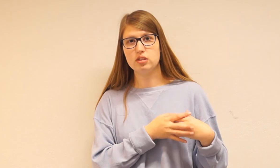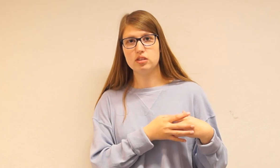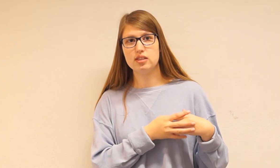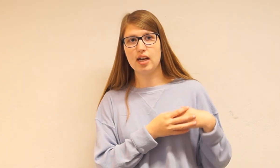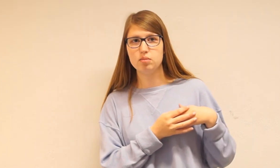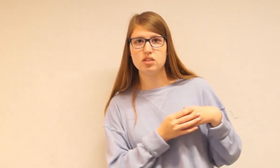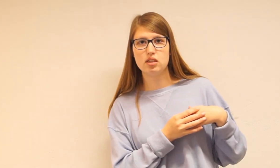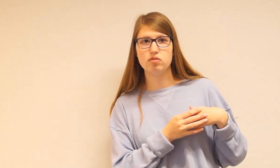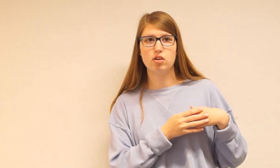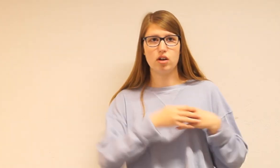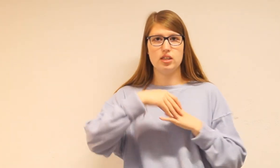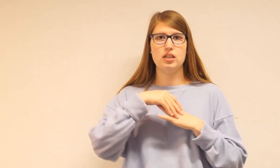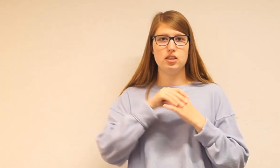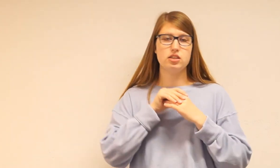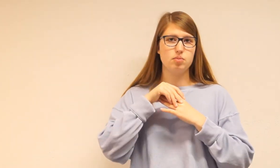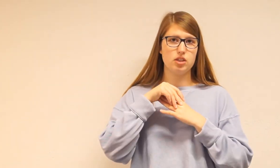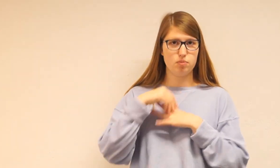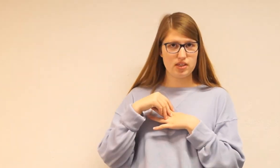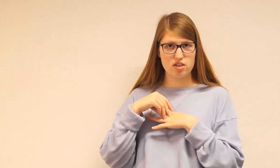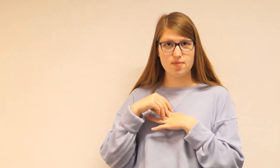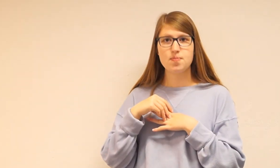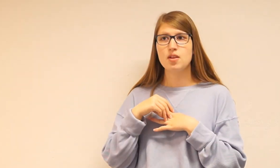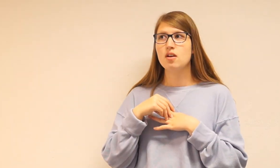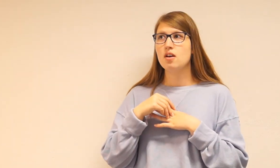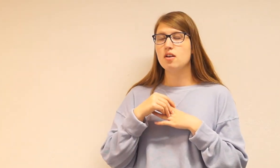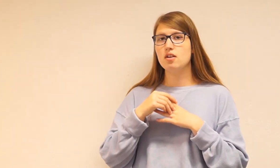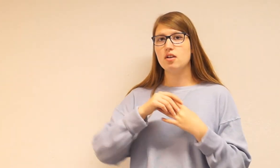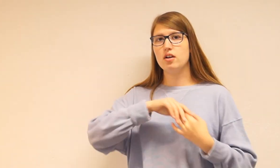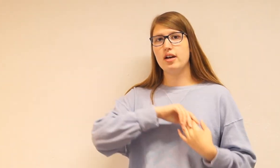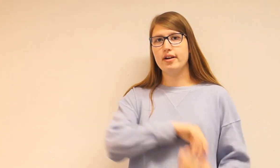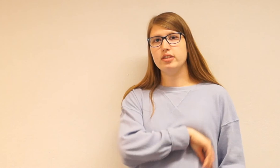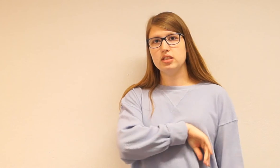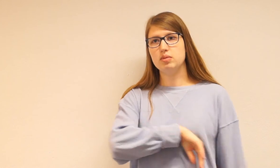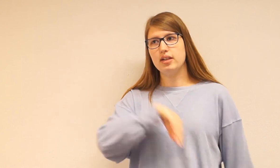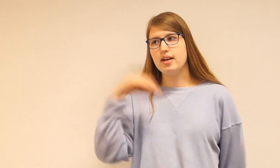en kampscene For at gøre det hele lidt mere spændende Og her har vi eksempel her